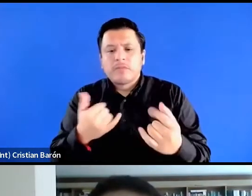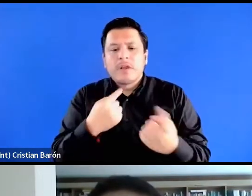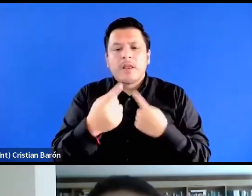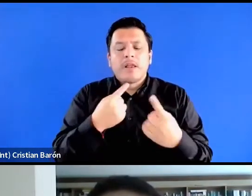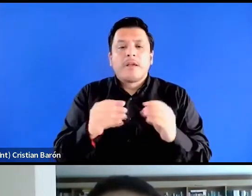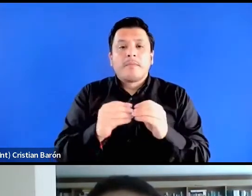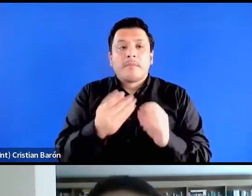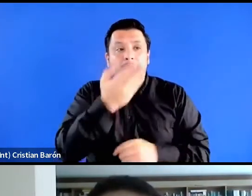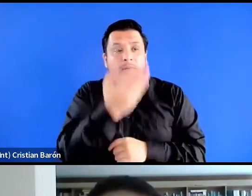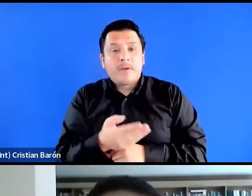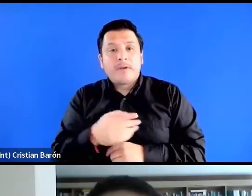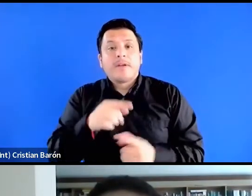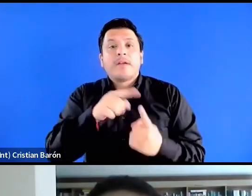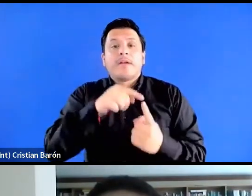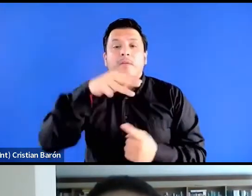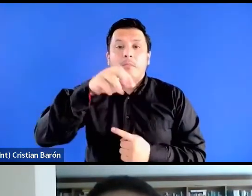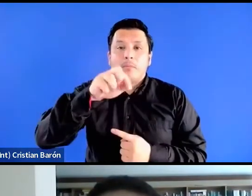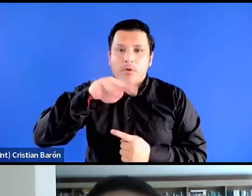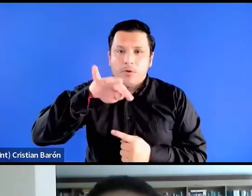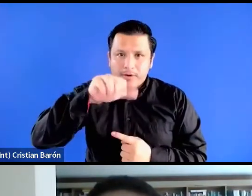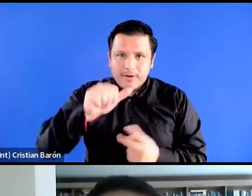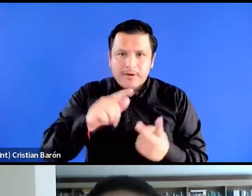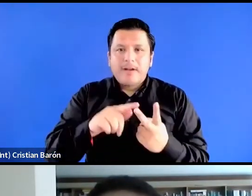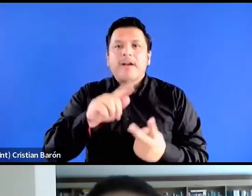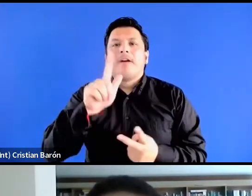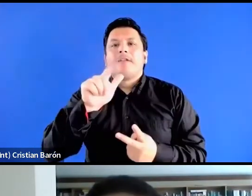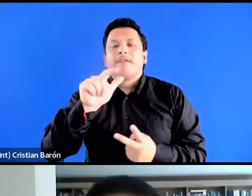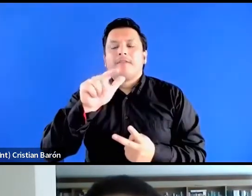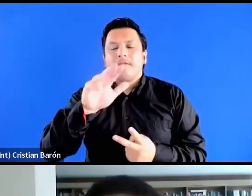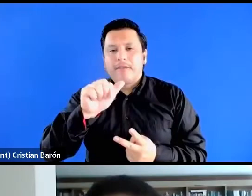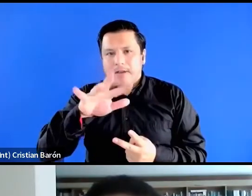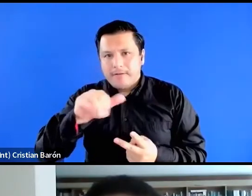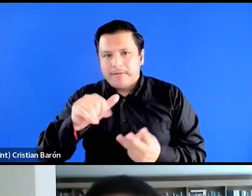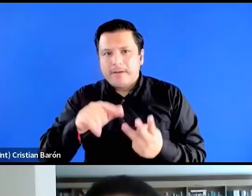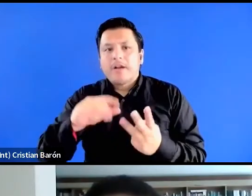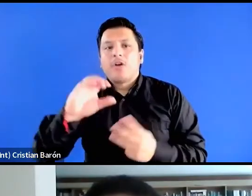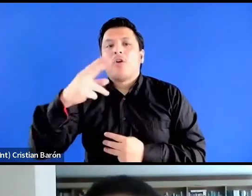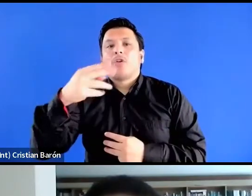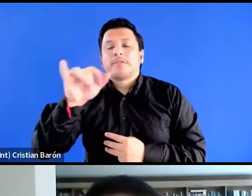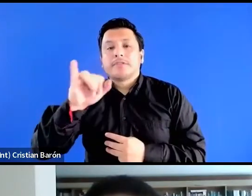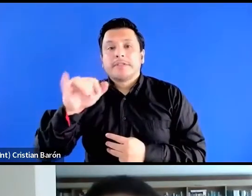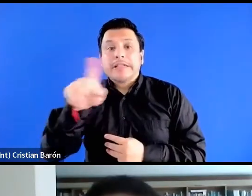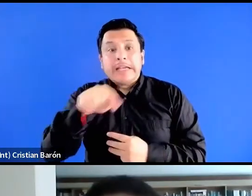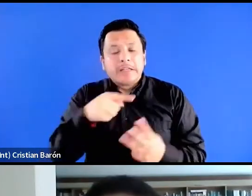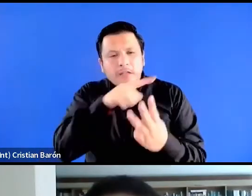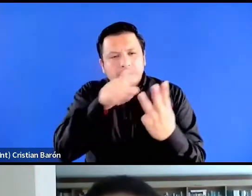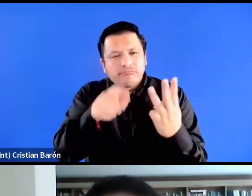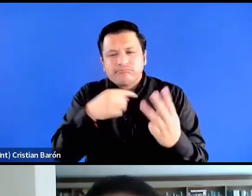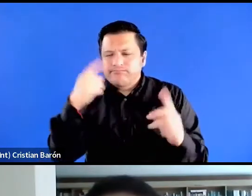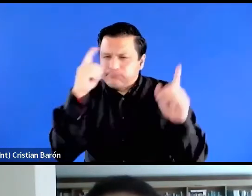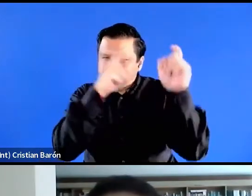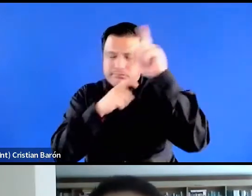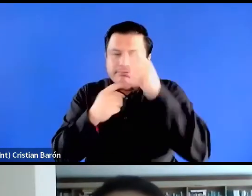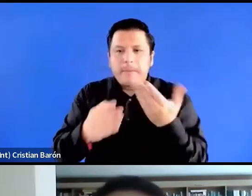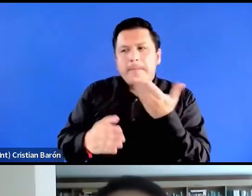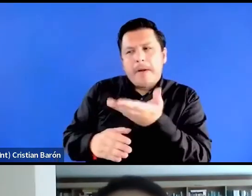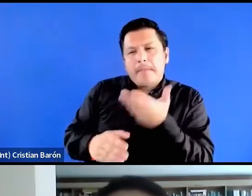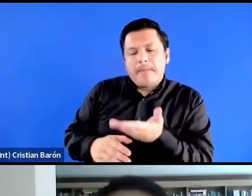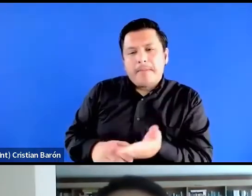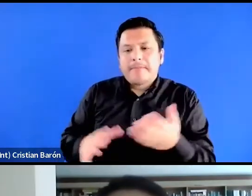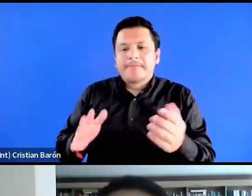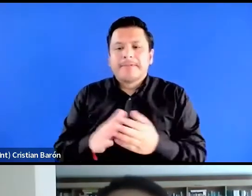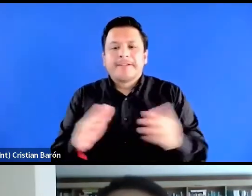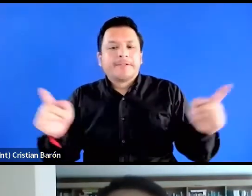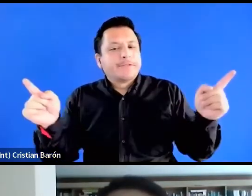a Mónica, a Flavia y a Ochi, que nos acompañan con sus reflexiones siempre, siempre muy rúcidas. Lo dejo cortico.